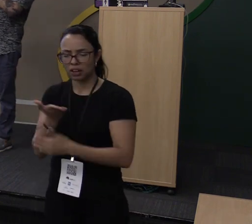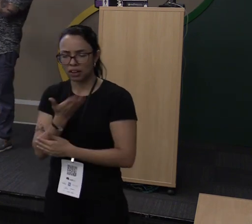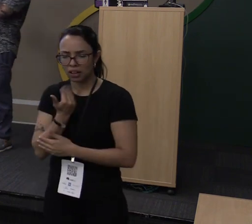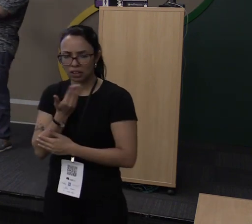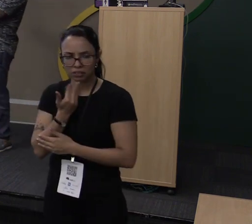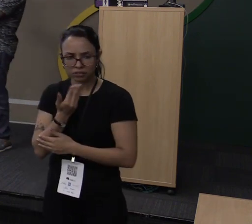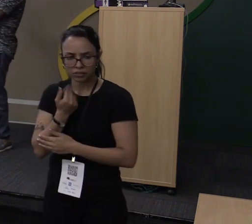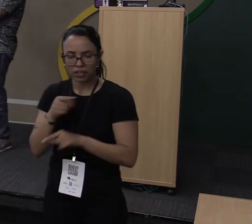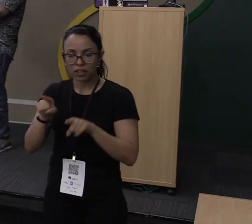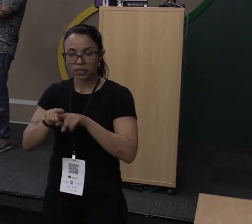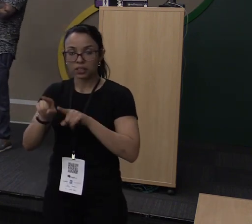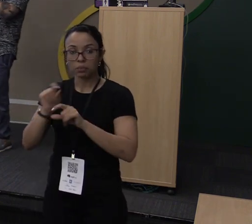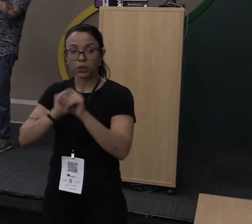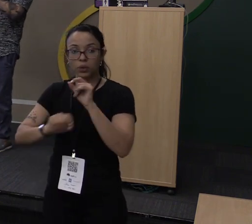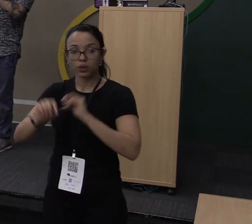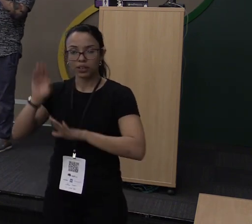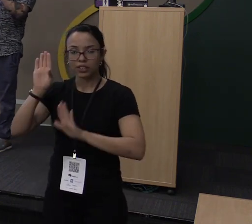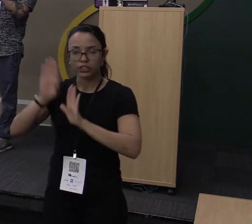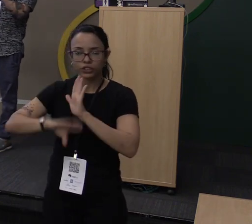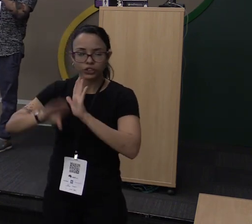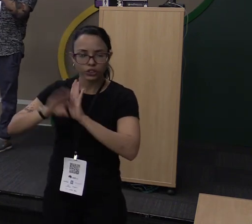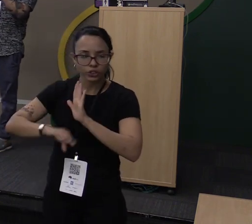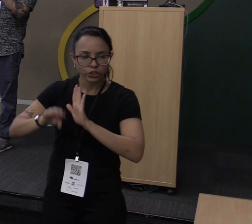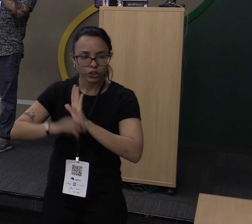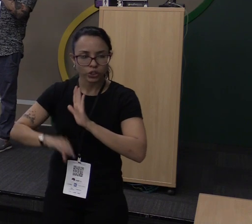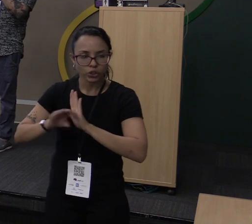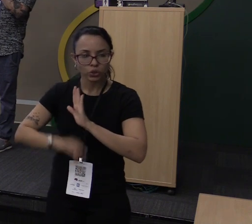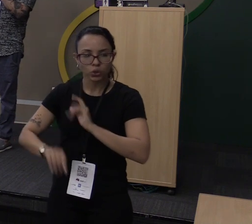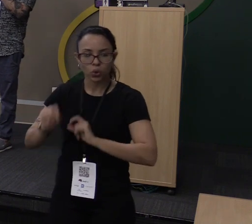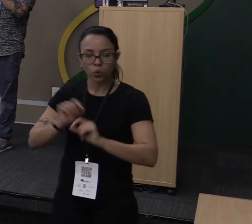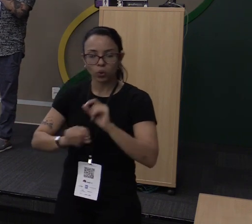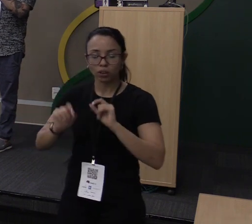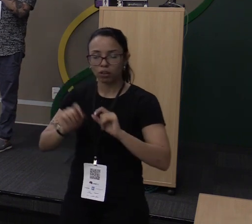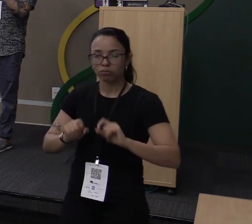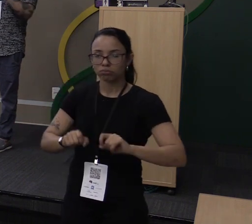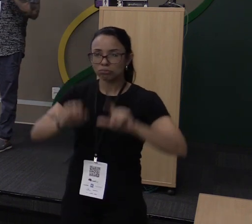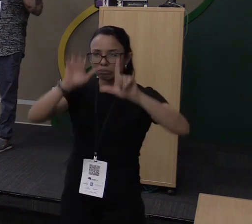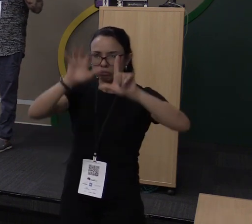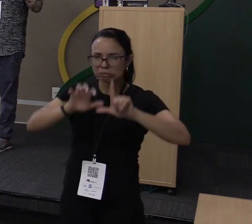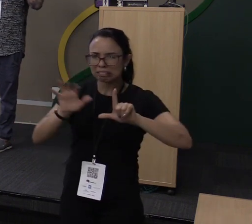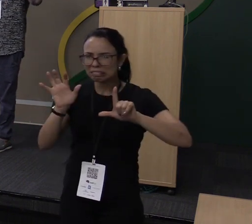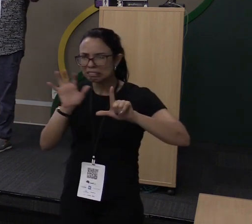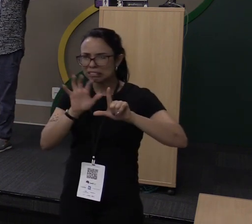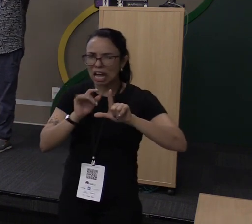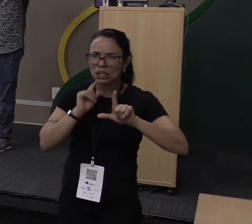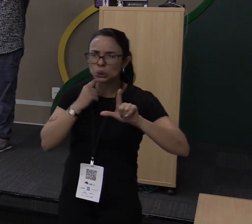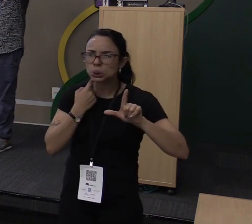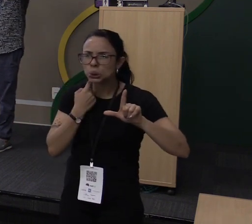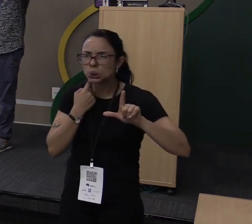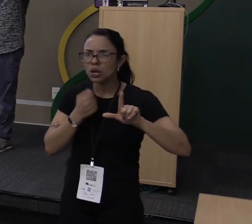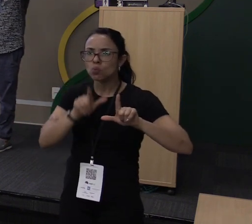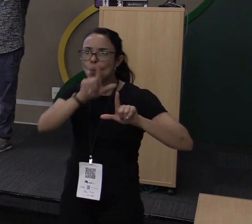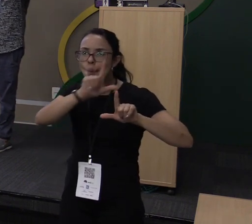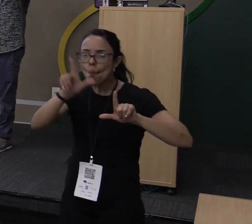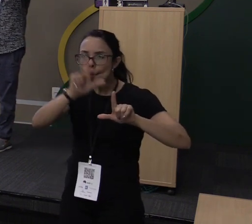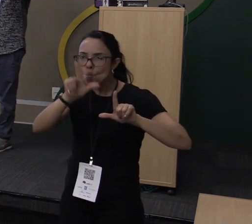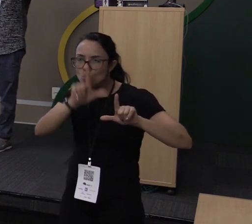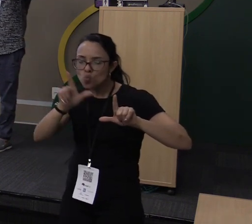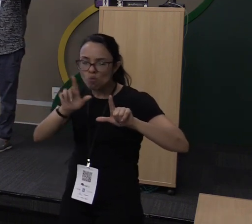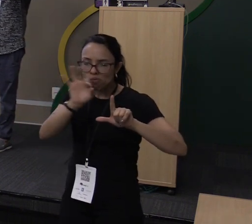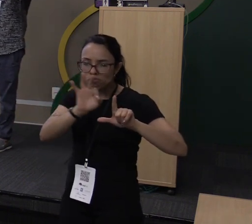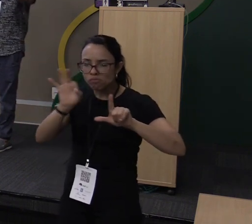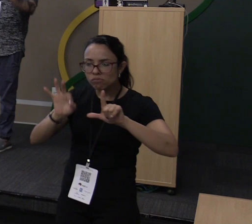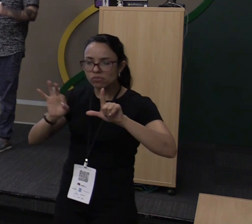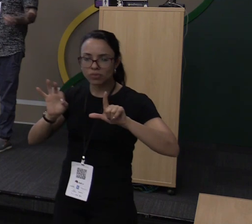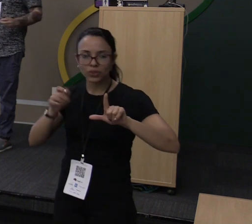E eles removeram um pouco da verbosidade, o código passou a ser mais limpo, você não precisa mais ficar escrevendo um monte